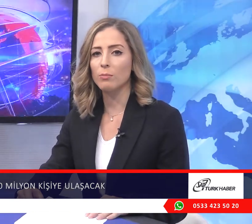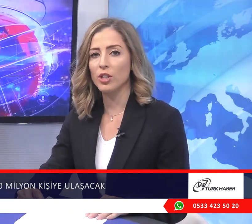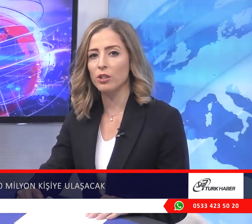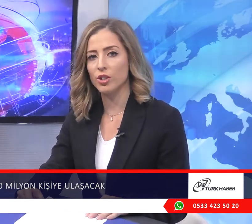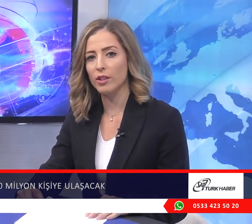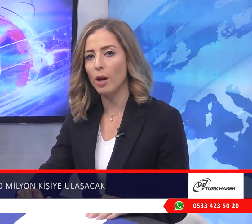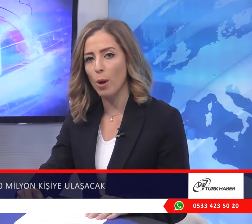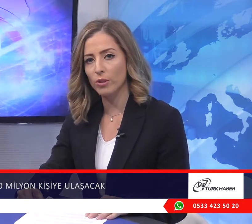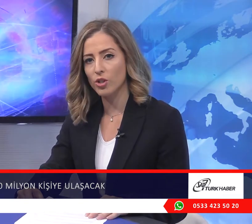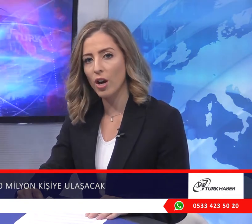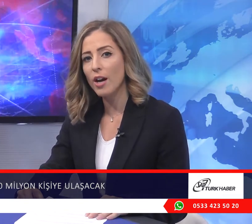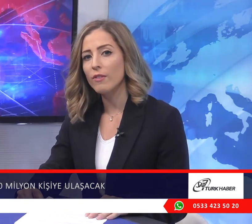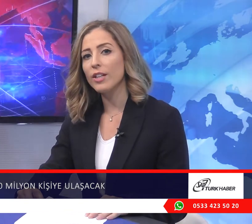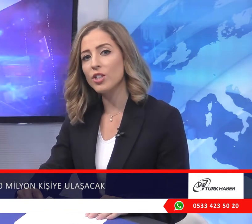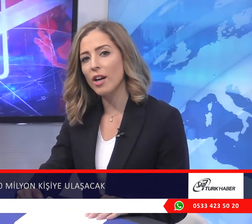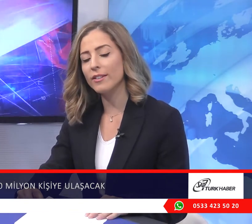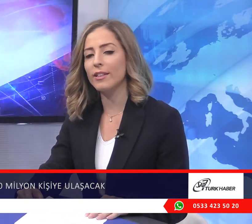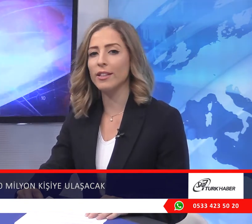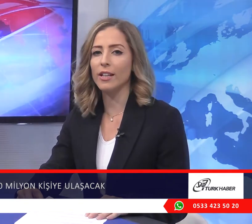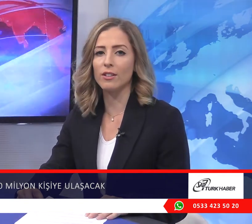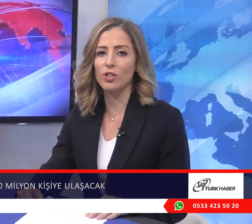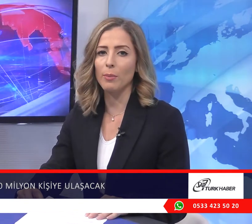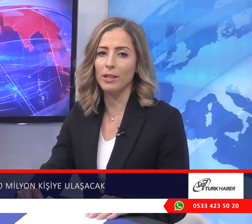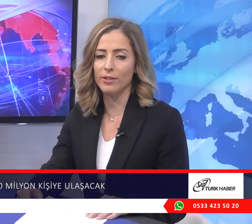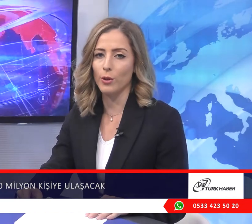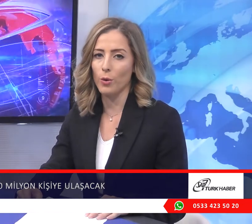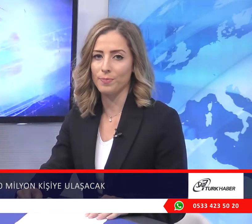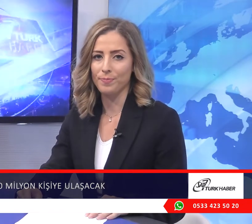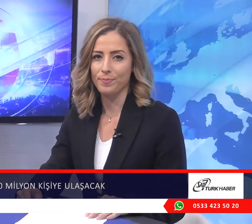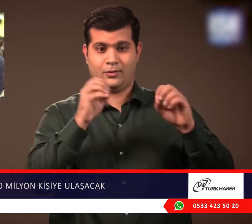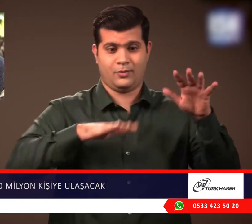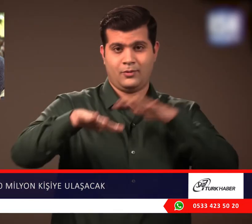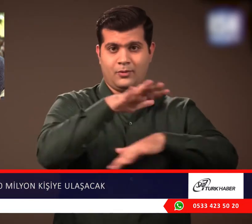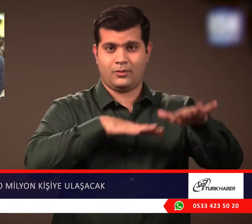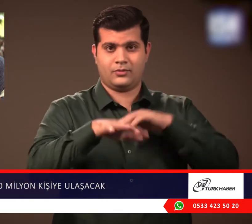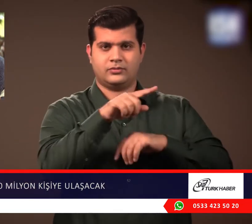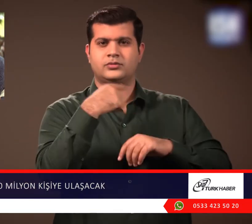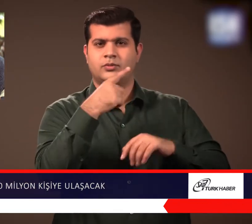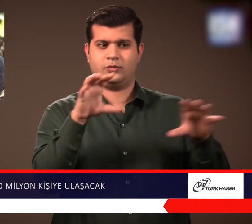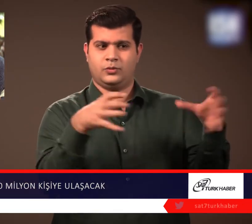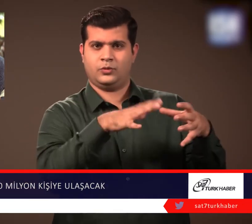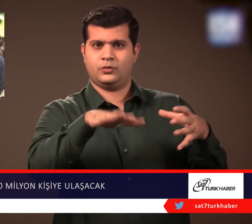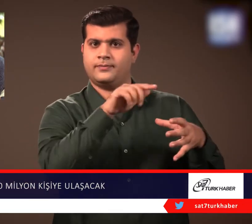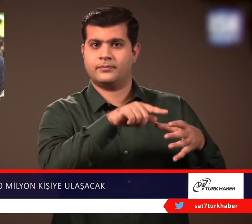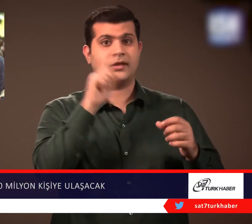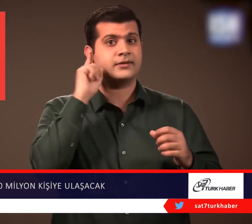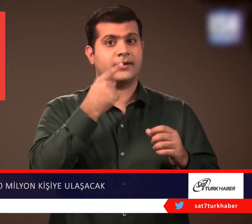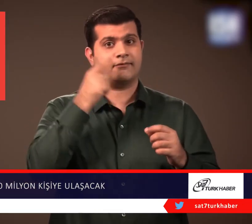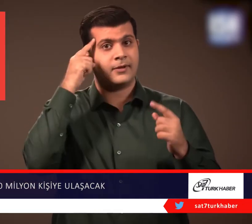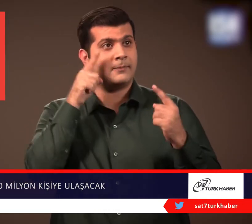5 yıl içinde tamamlanacağı ve işaret diliyle yayınlanacağı belirtiliyor. Jesus Film Project ve Dev Missions Hizmet